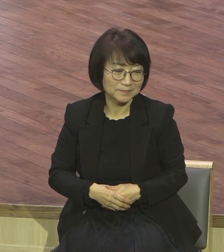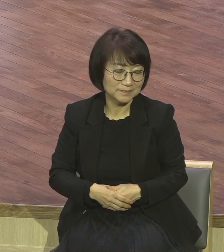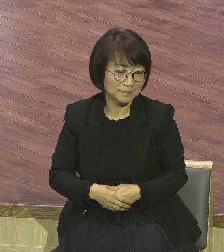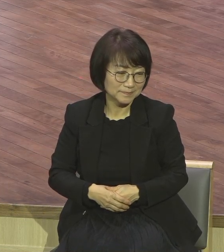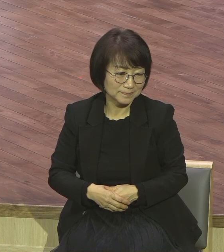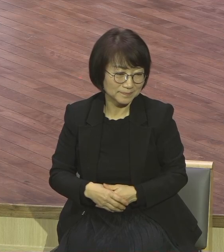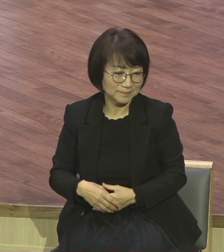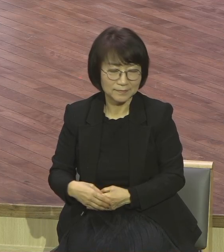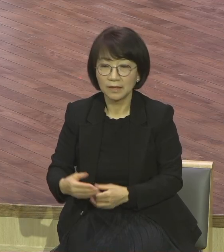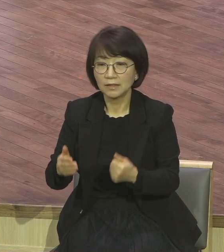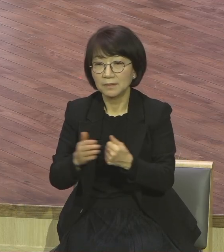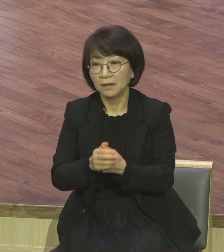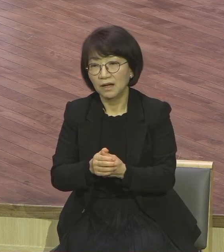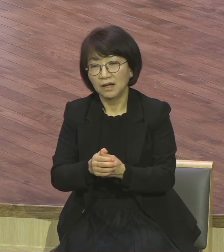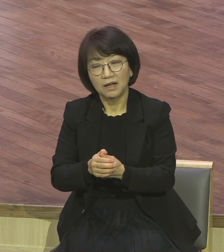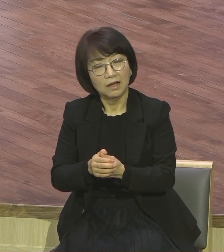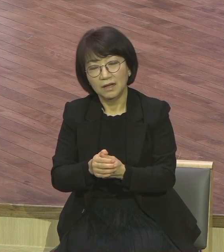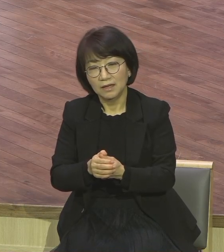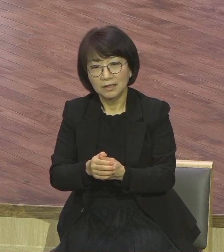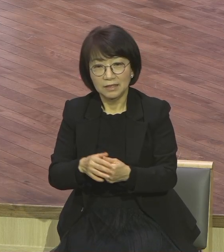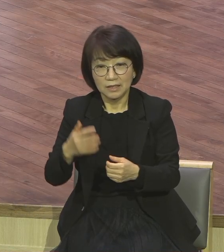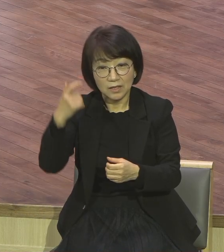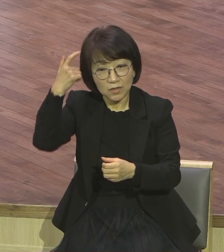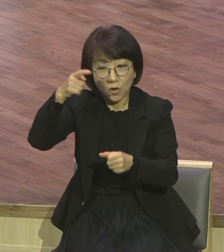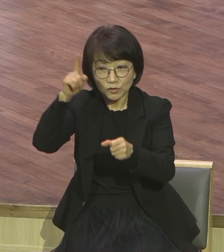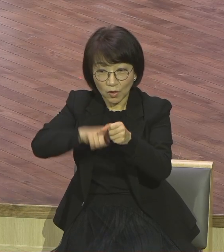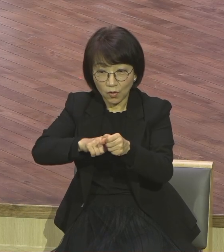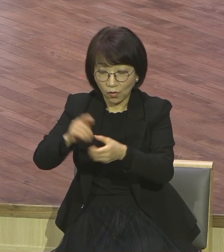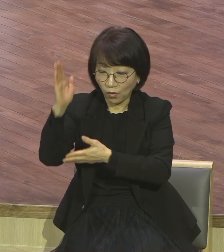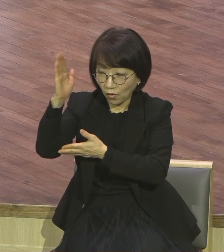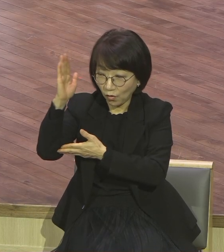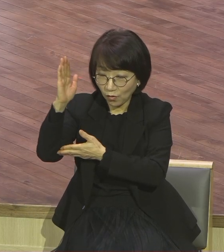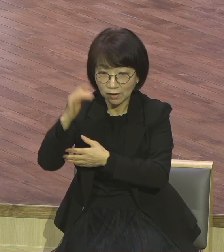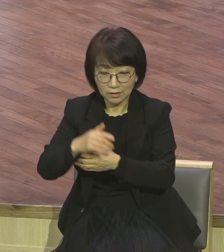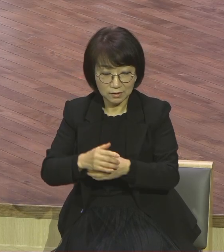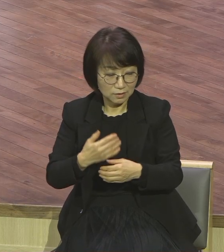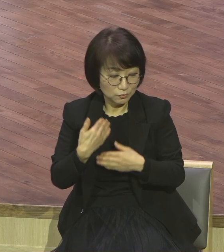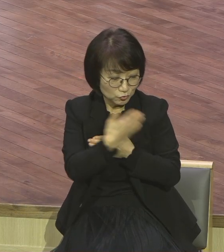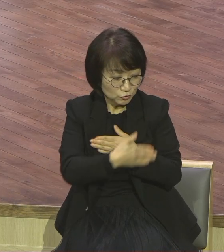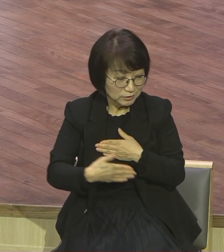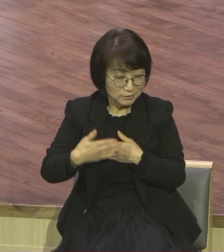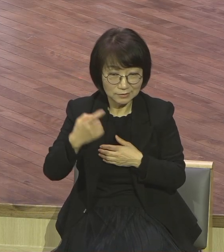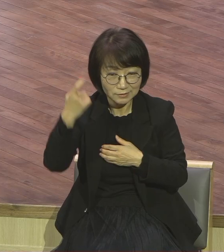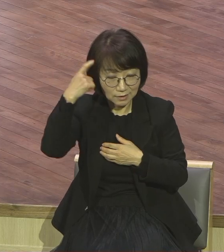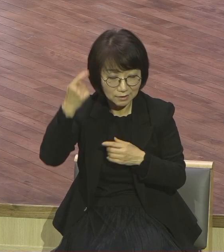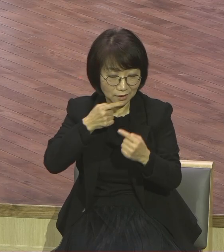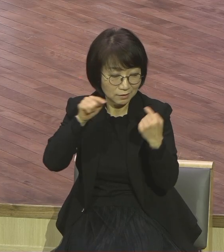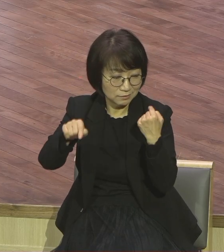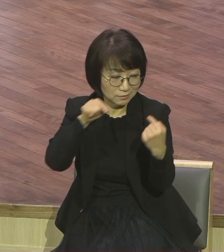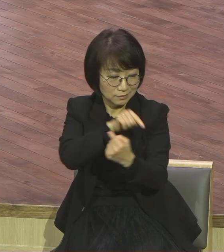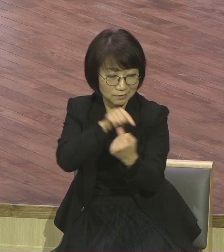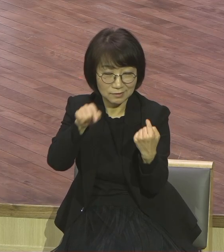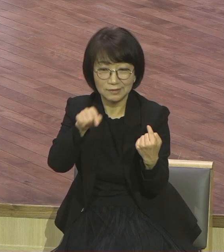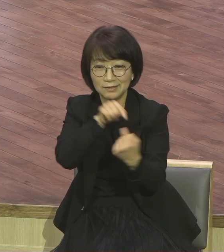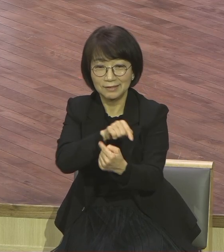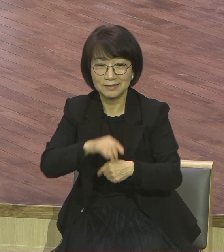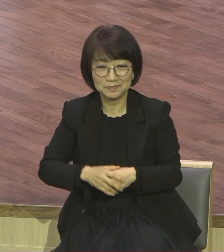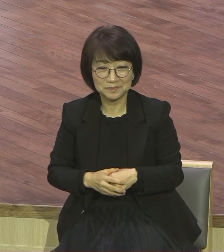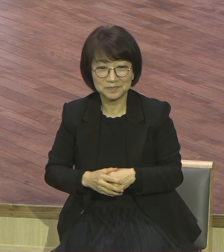대화가 안 되는 거예요 육적인 것만 꽉 가지고 있는 사람은요 주로 교회 오면 시험 드는 게 많아요 물질 때문에 시험